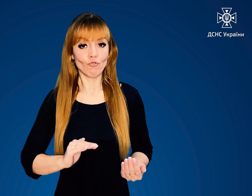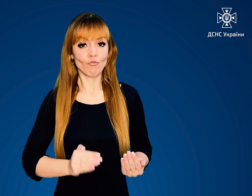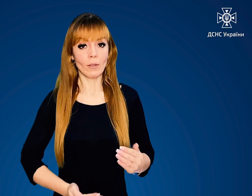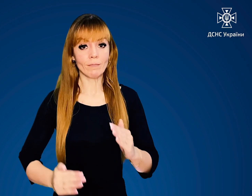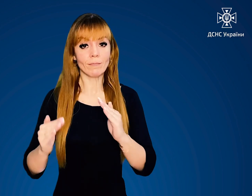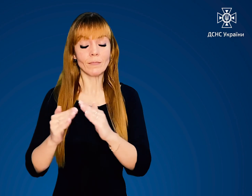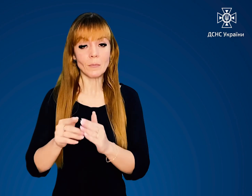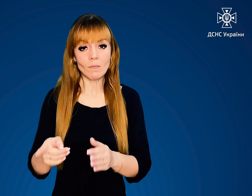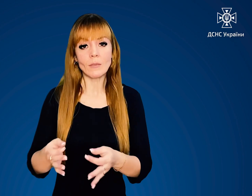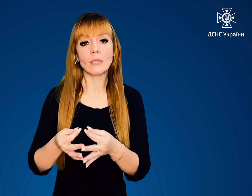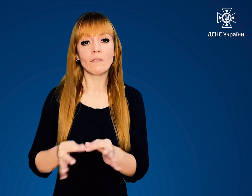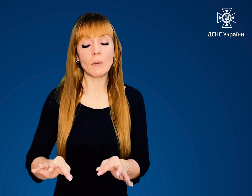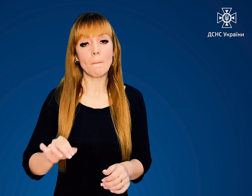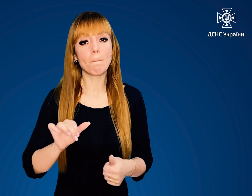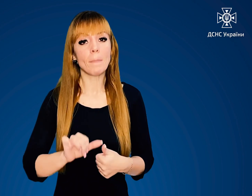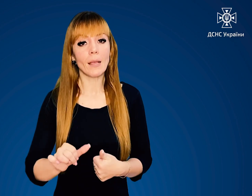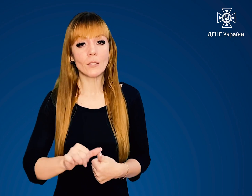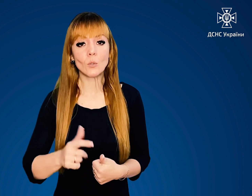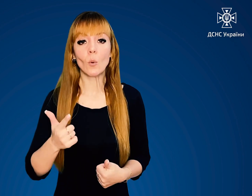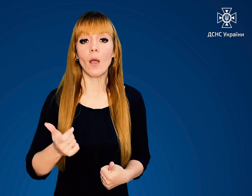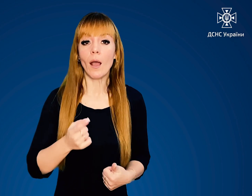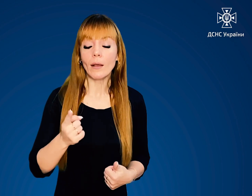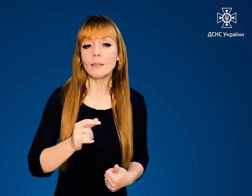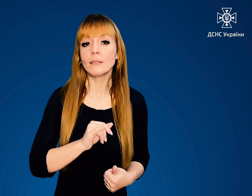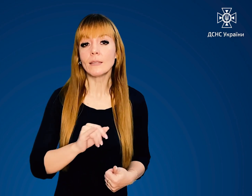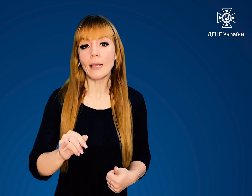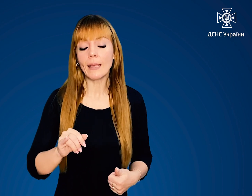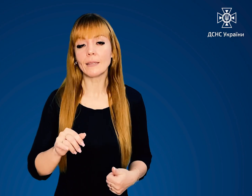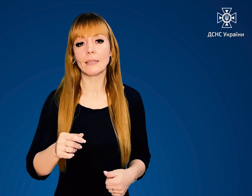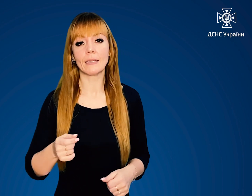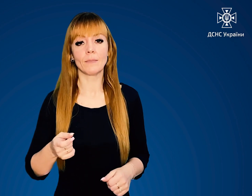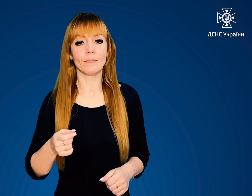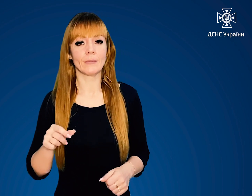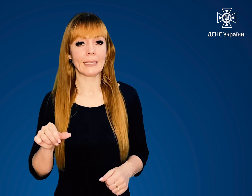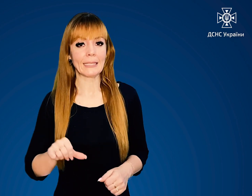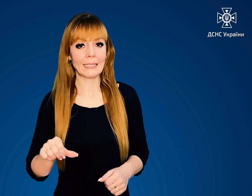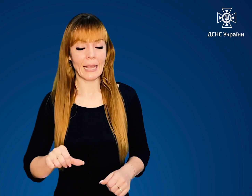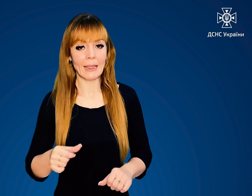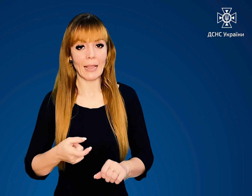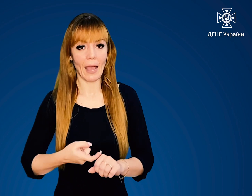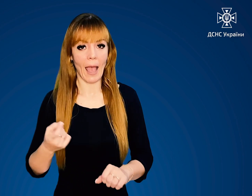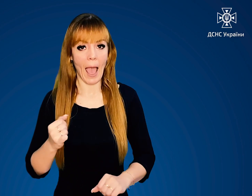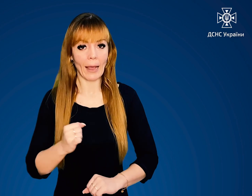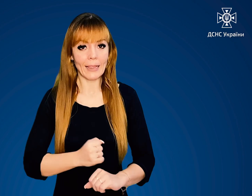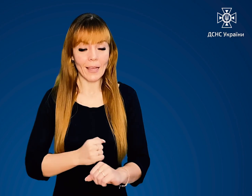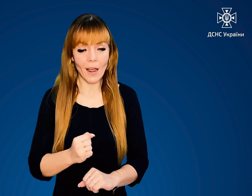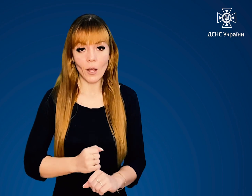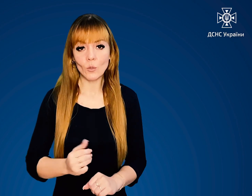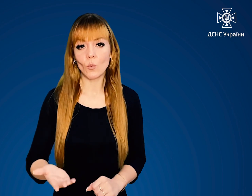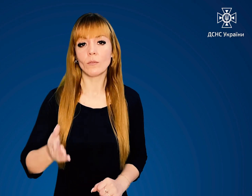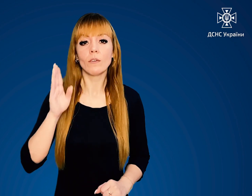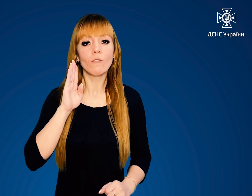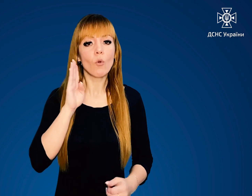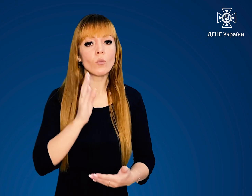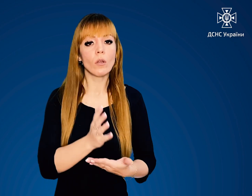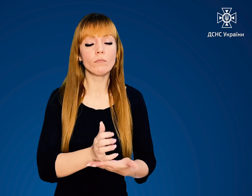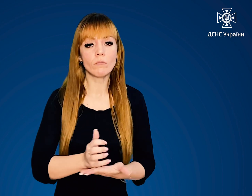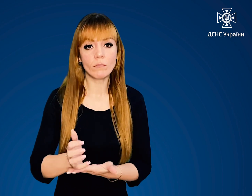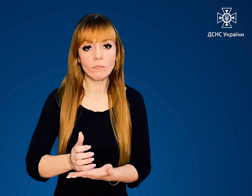житлового сектору дозволяється бензо, газо- та дизельні генератори. Наповнені резервуари